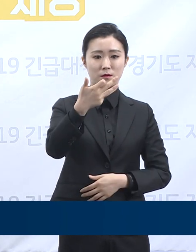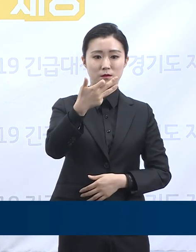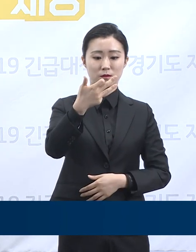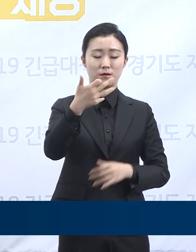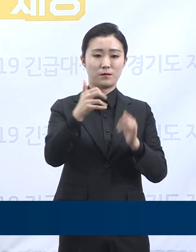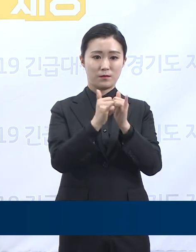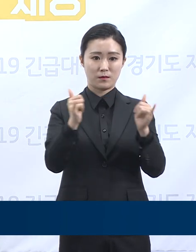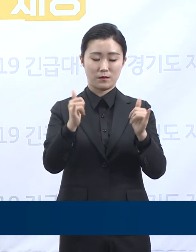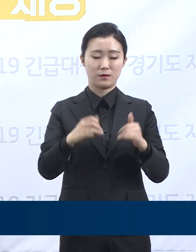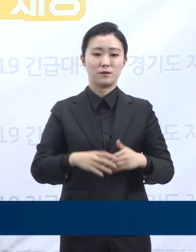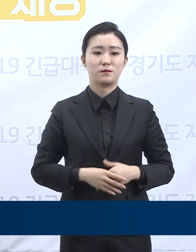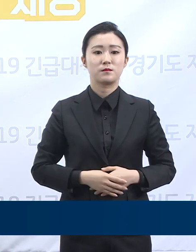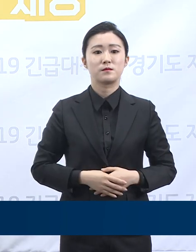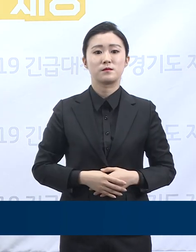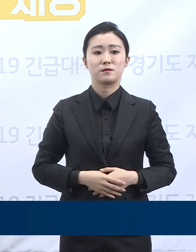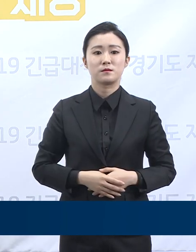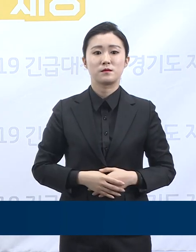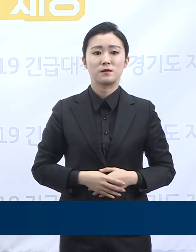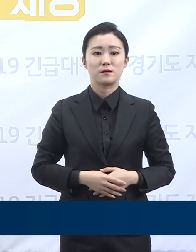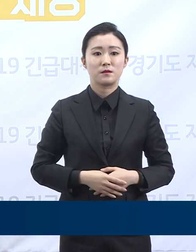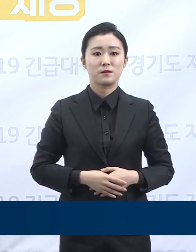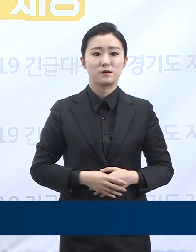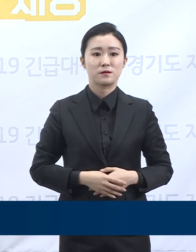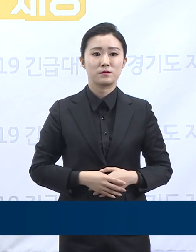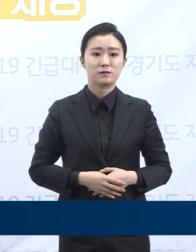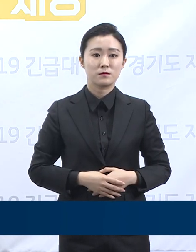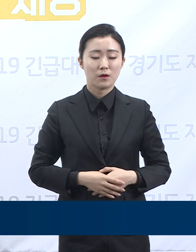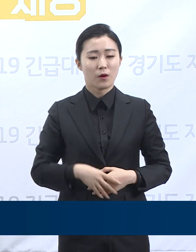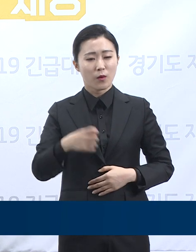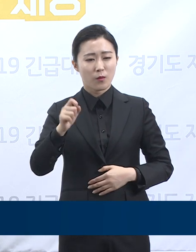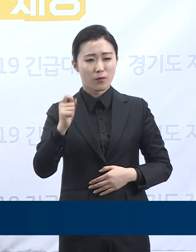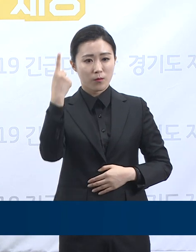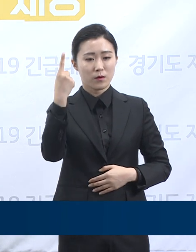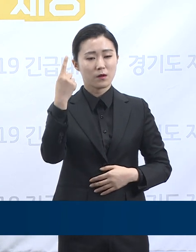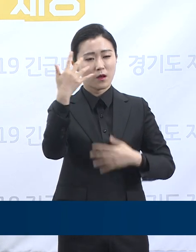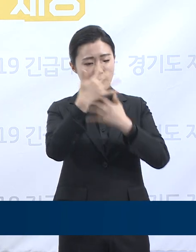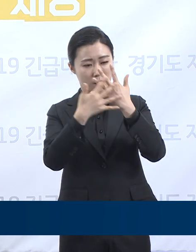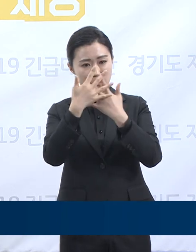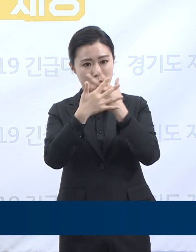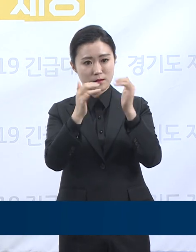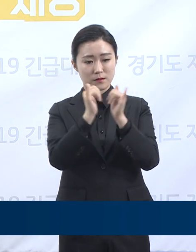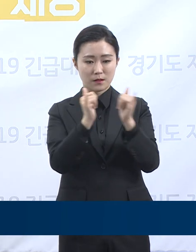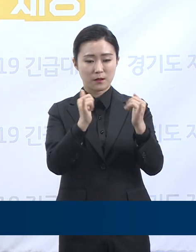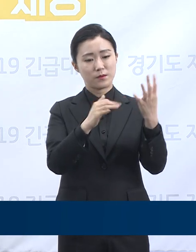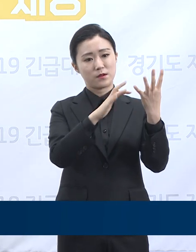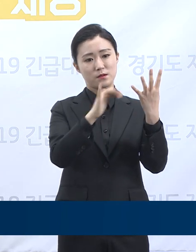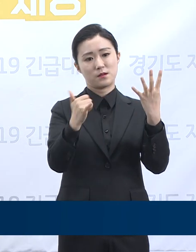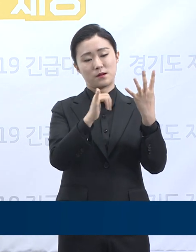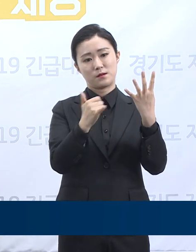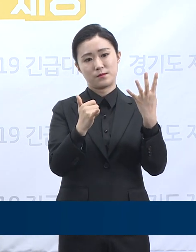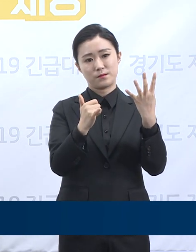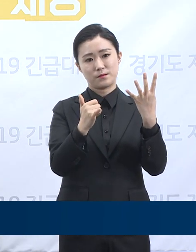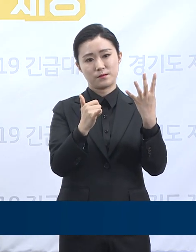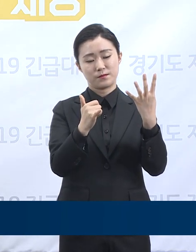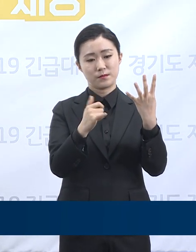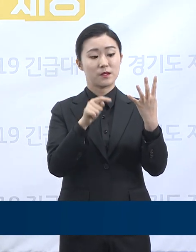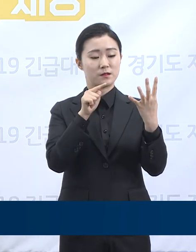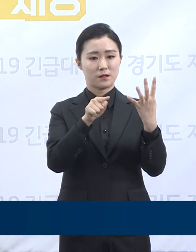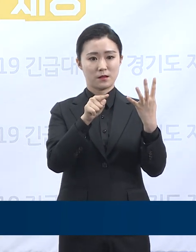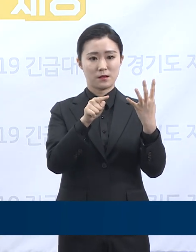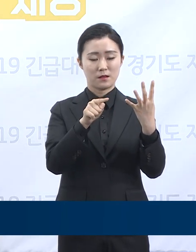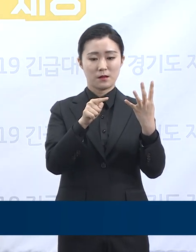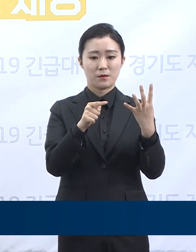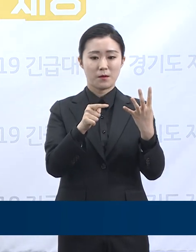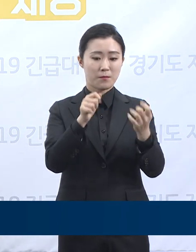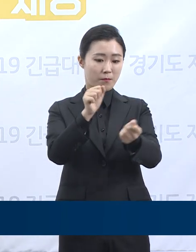운동시설 관련이 2명이며 경로가 아직 확실히 알려지지 않은 지역세 발생 신규 환자는 4명입니다. 이들 4명의 감염